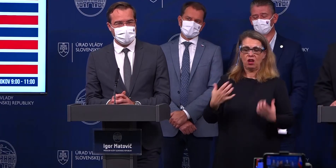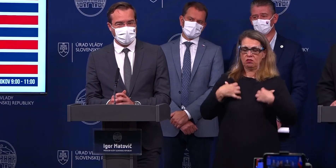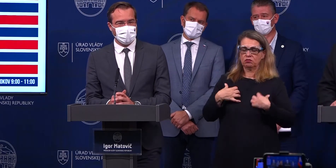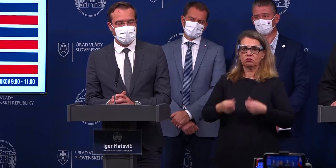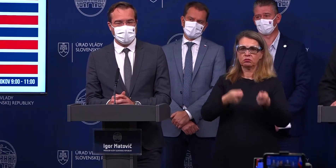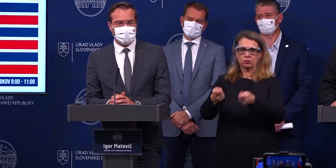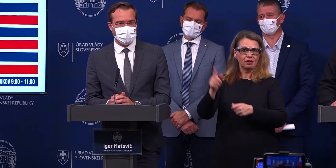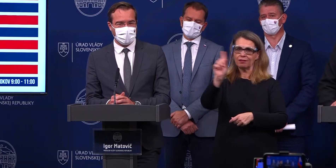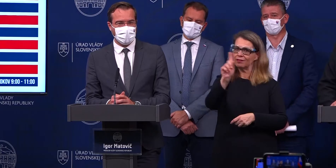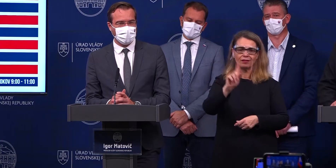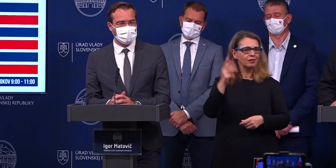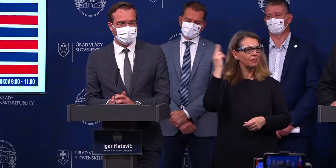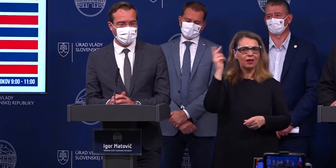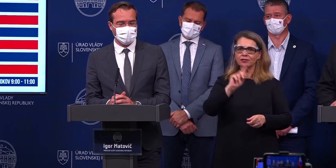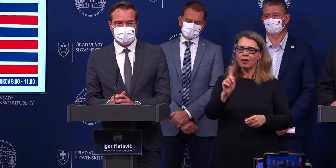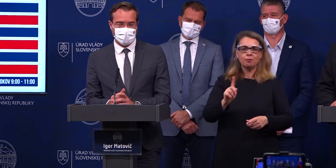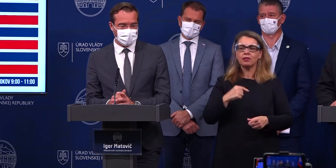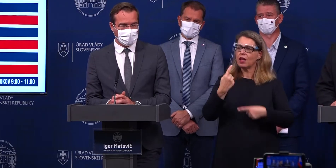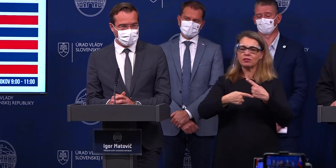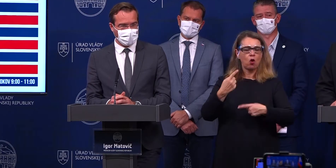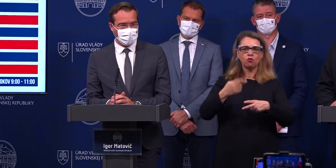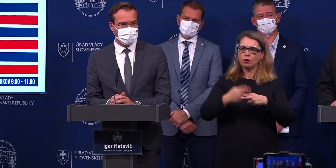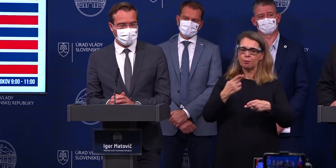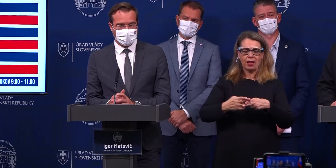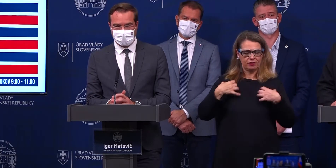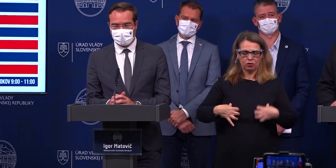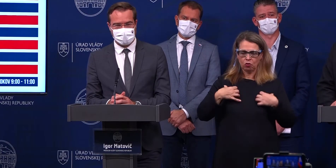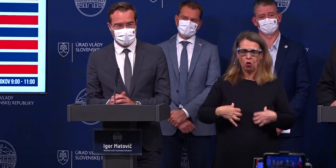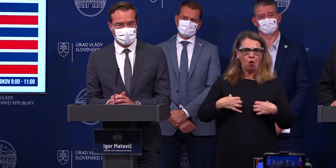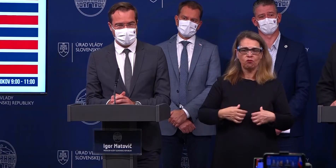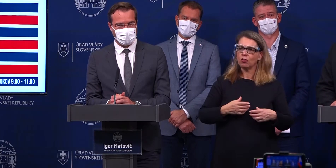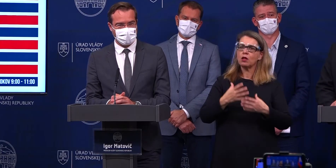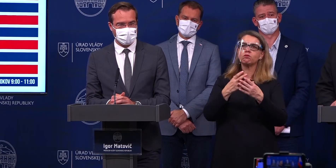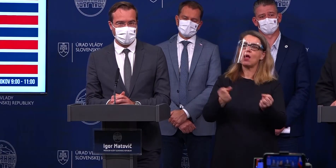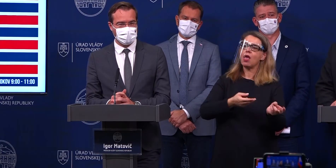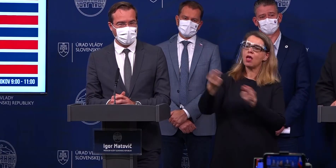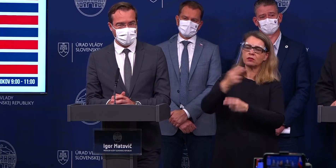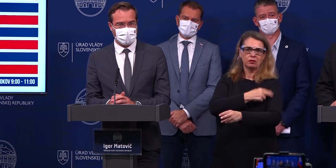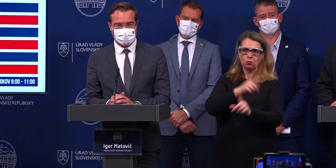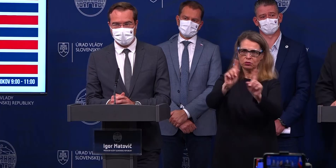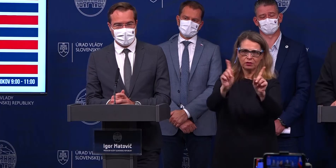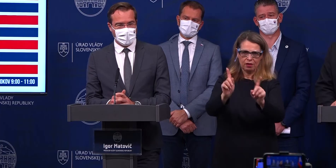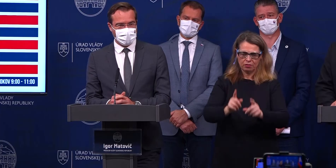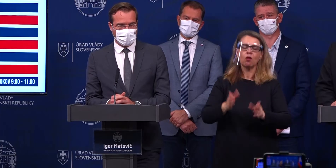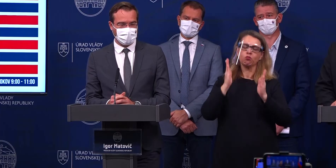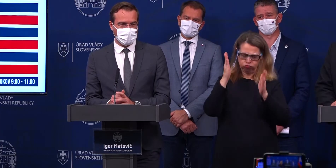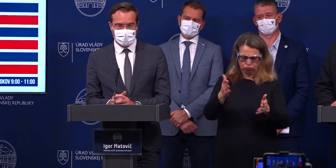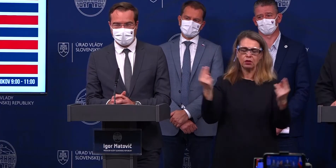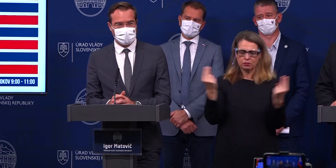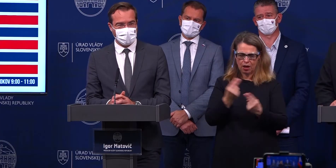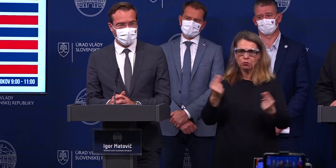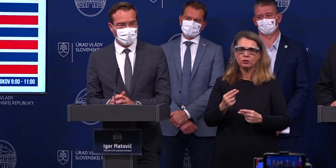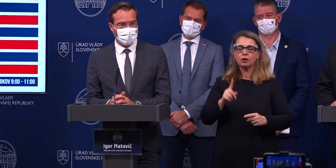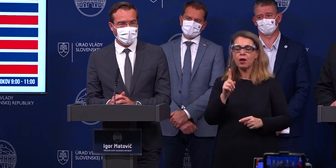pacienti s COVID-om by sa nemohli dostať do nemocnice. Oni sa dostanú, pretože je to neodkladná zdravotná starostlivosť. Ale rozprávame sa o tom, že tí, ktorí